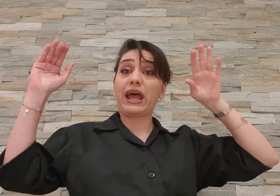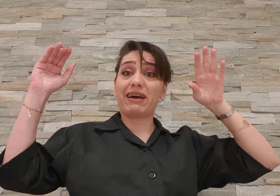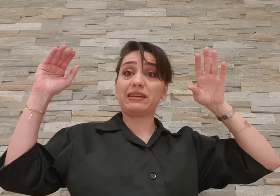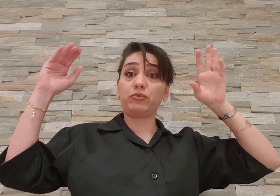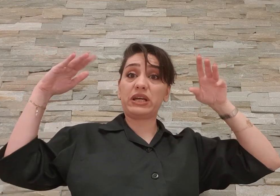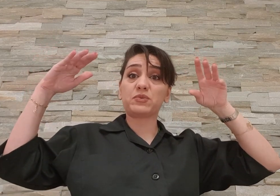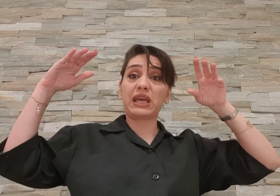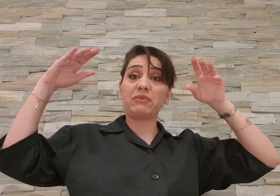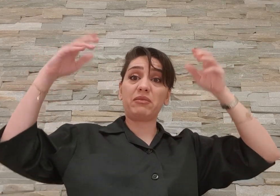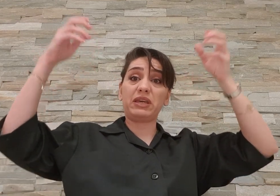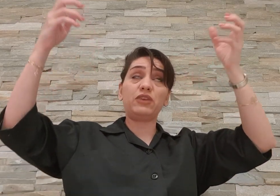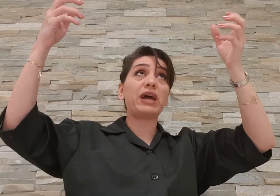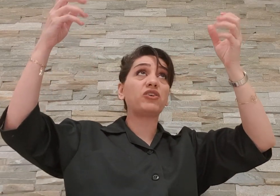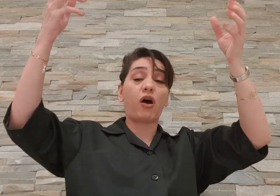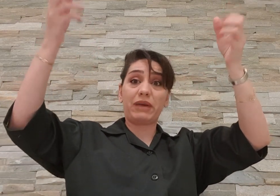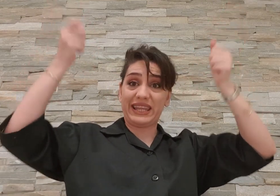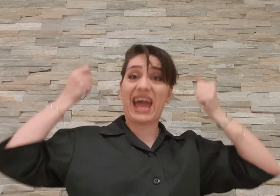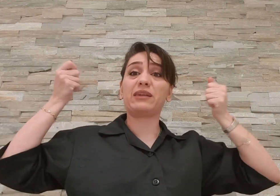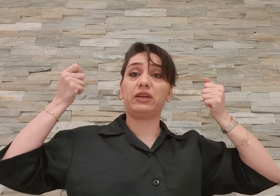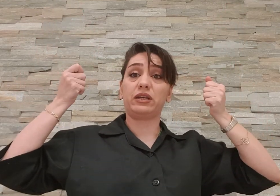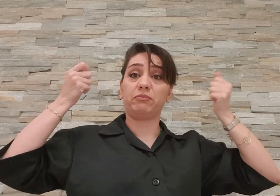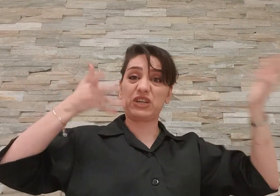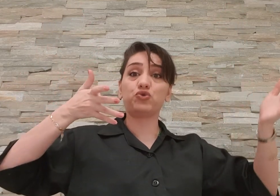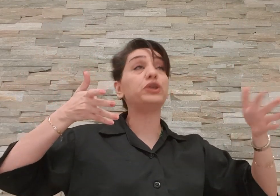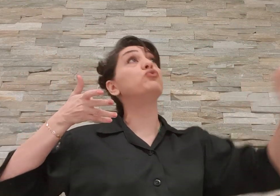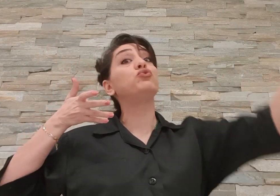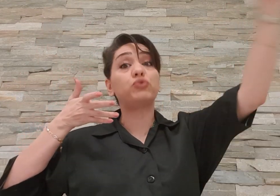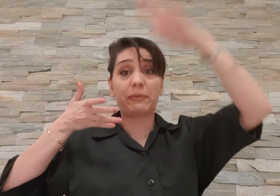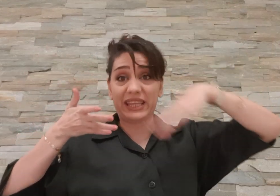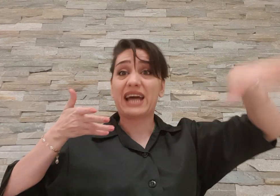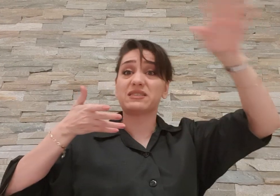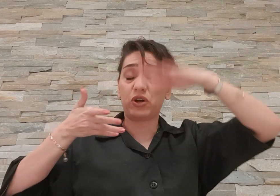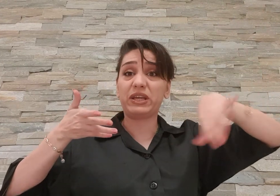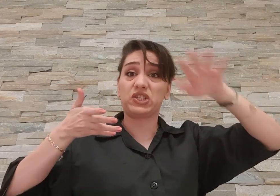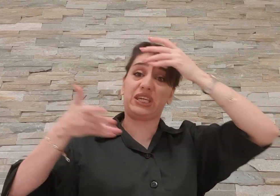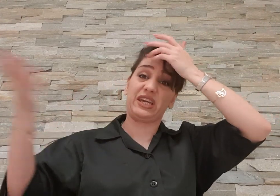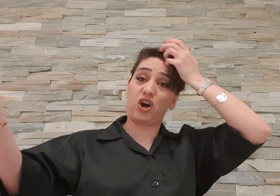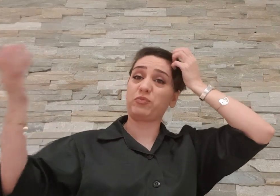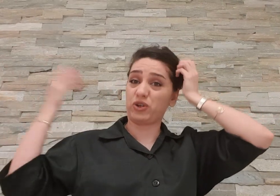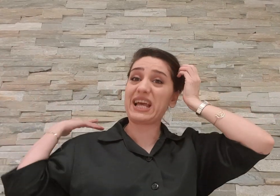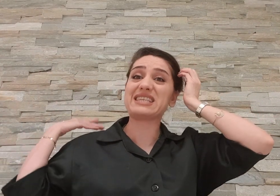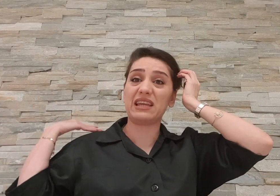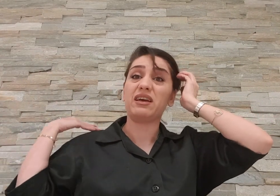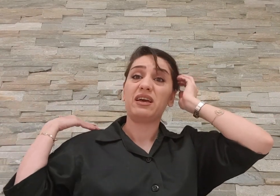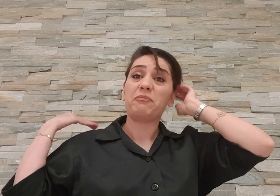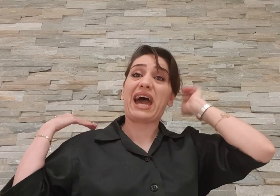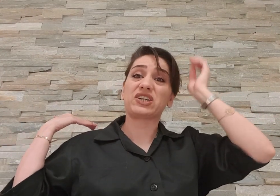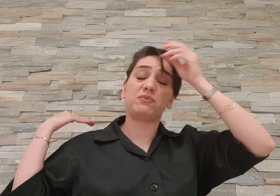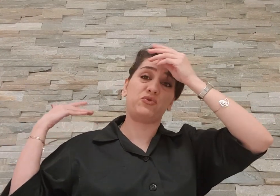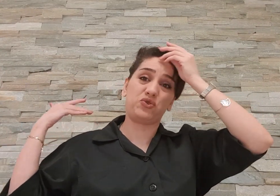نورده بود بهش بگم که ببین اینو باید کامل در بیاری بشوری اونطور هم یه دستمال بکشی که این خاک مکان نزنه پخشه بیرون چون